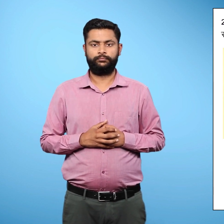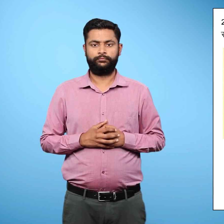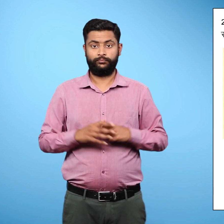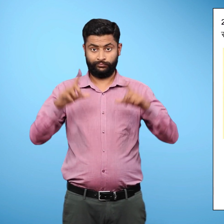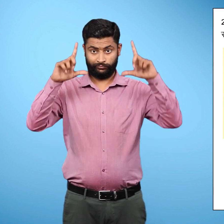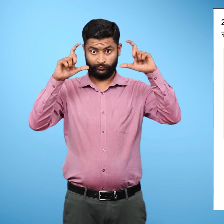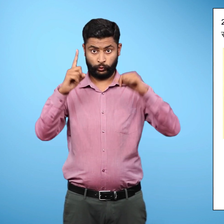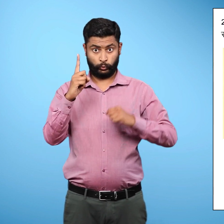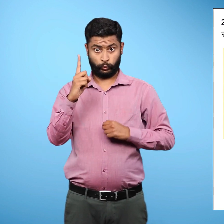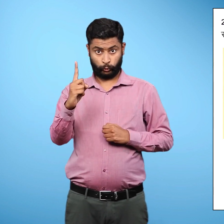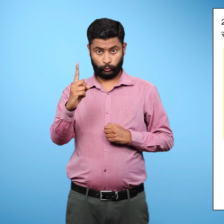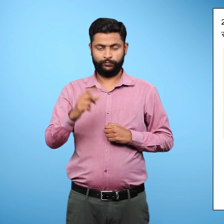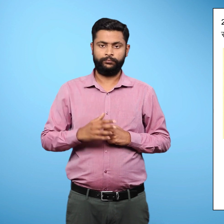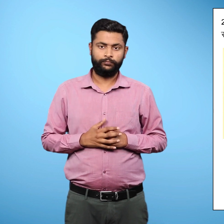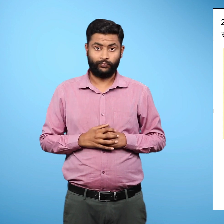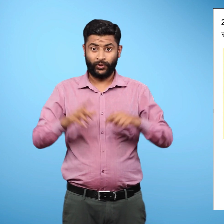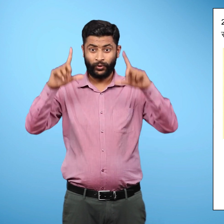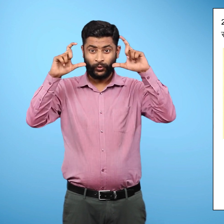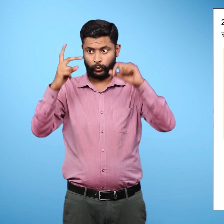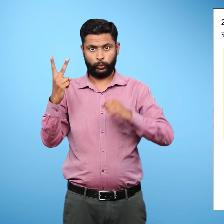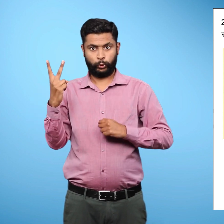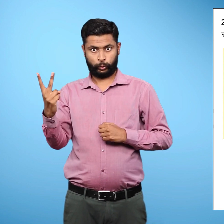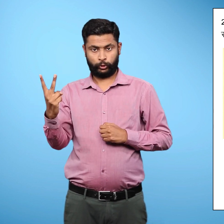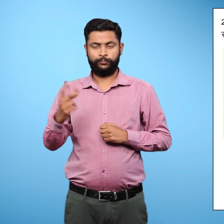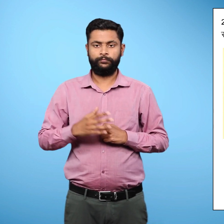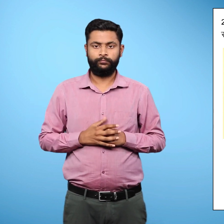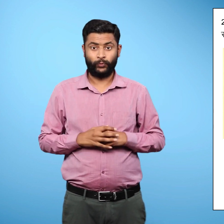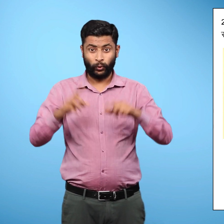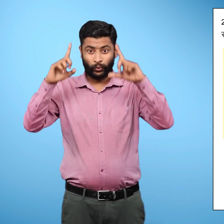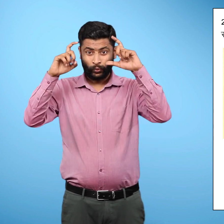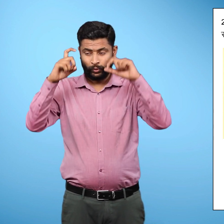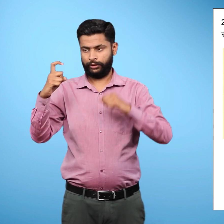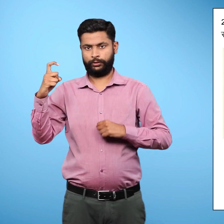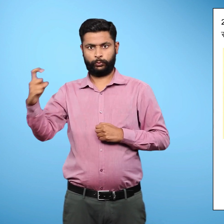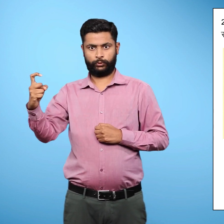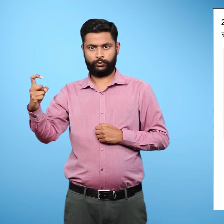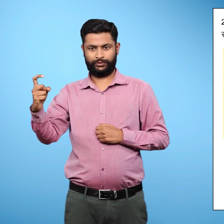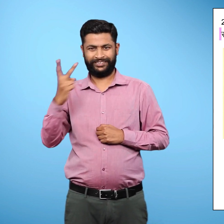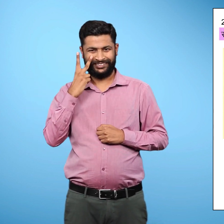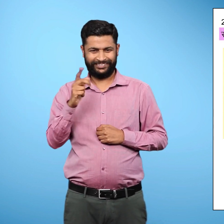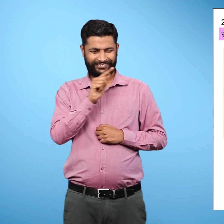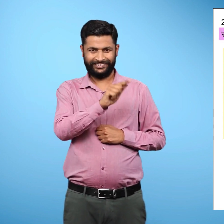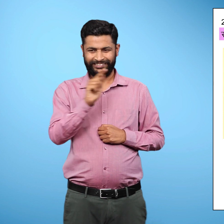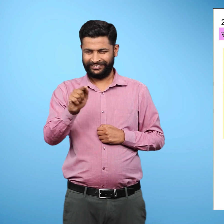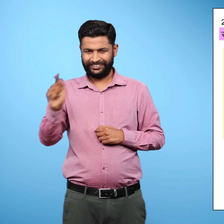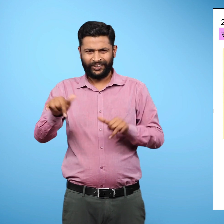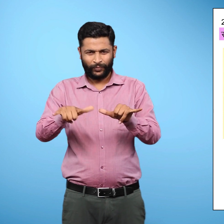चित्र संख्या एक, दो तथा साथ में दिखाएगा इस थल रूपों के नाम बताईए.